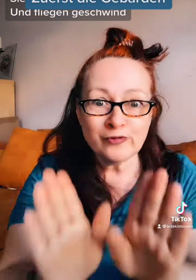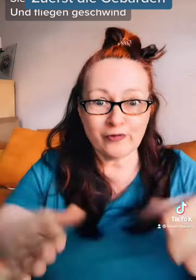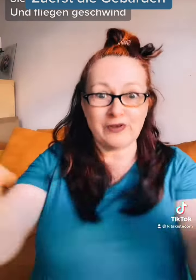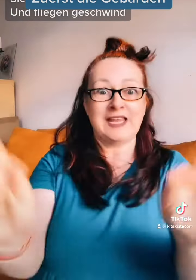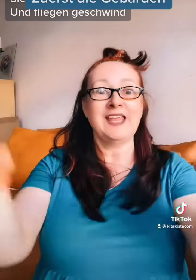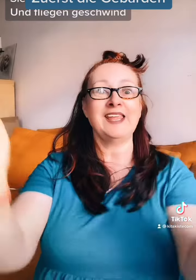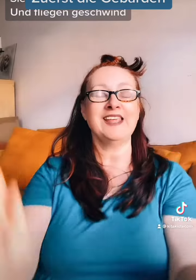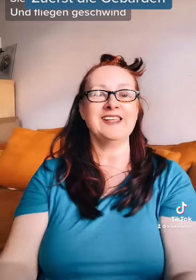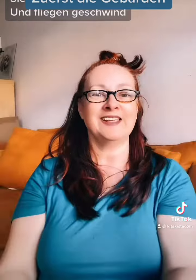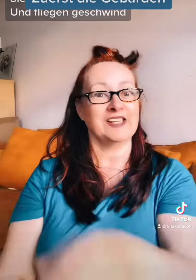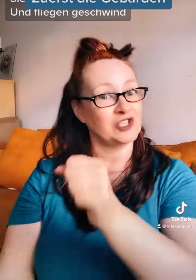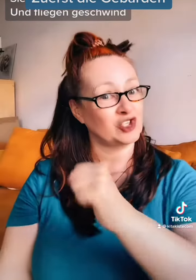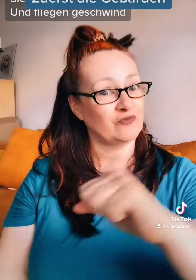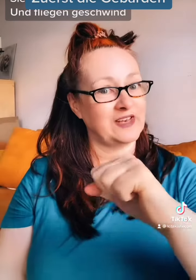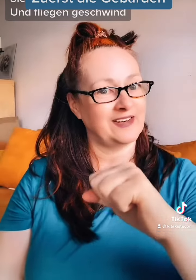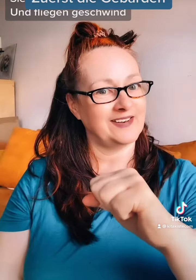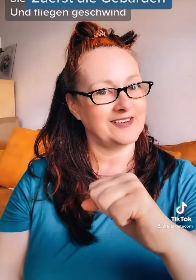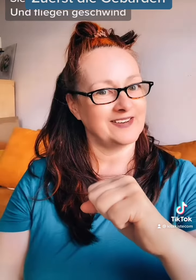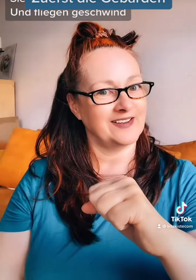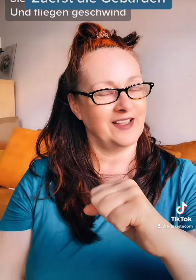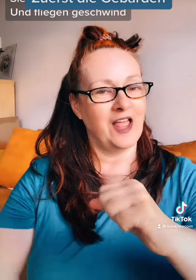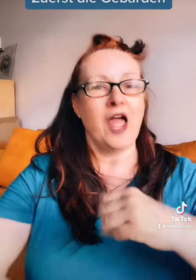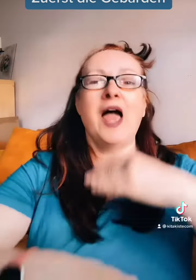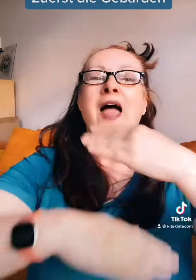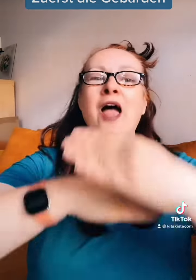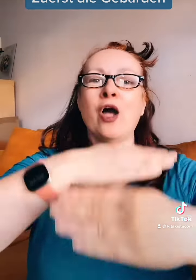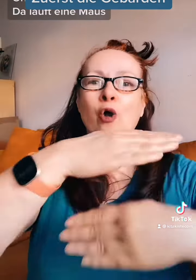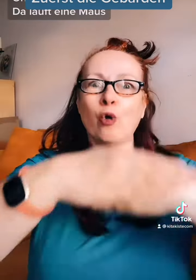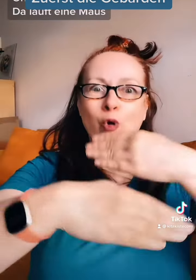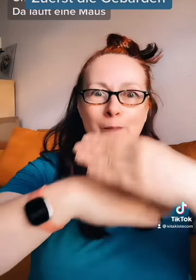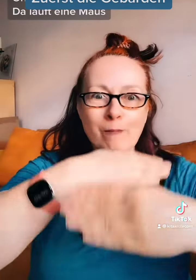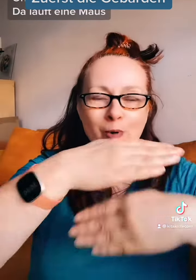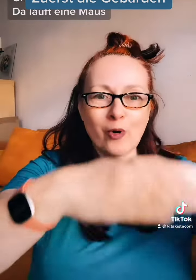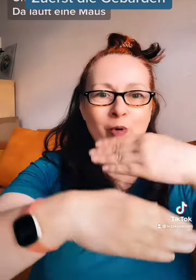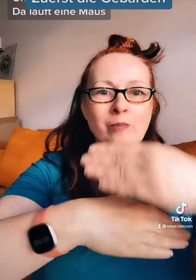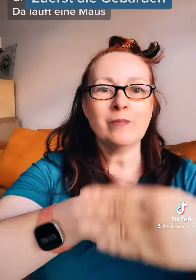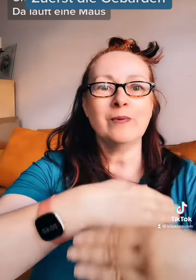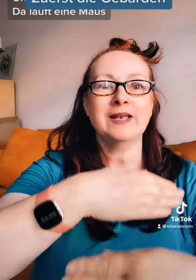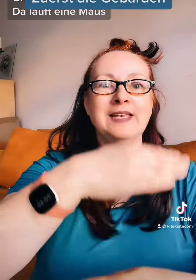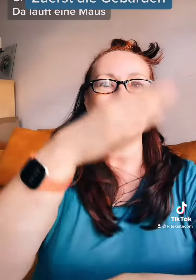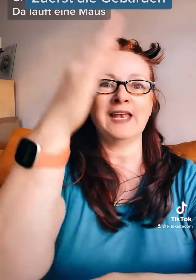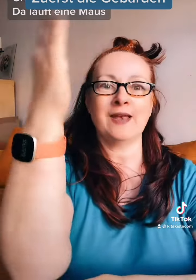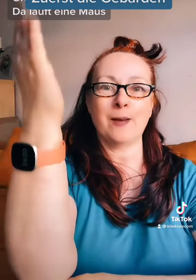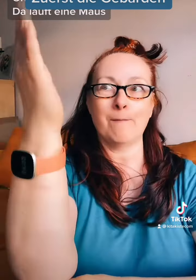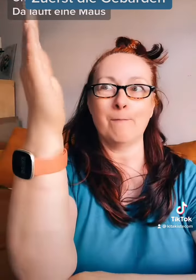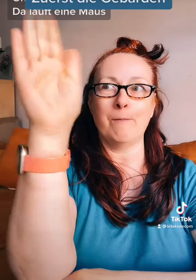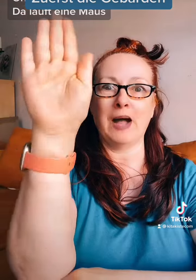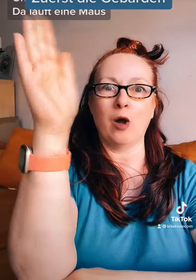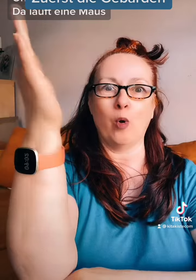fliegen geschwind. Herum um den Baum,